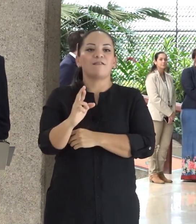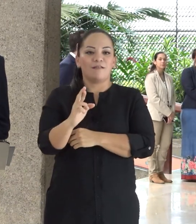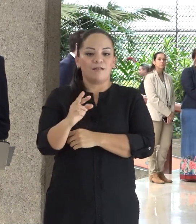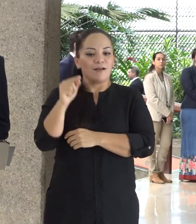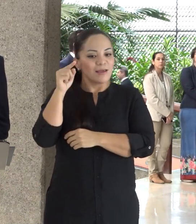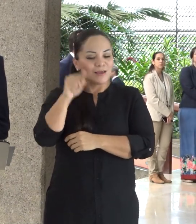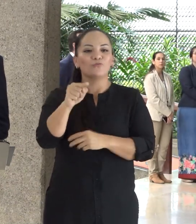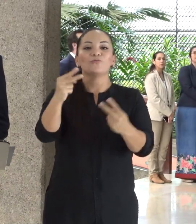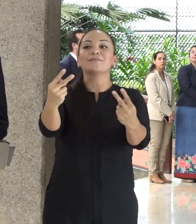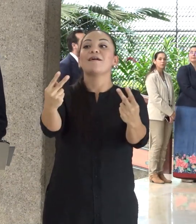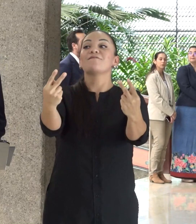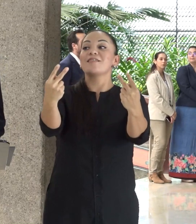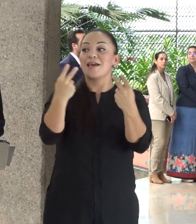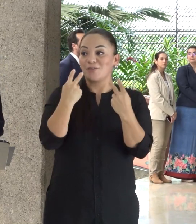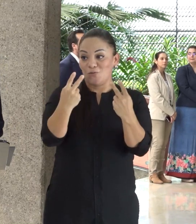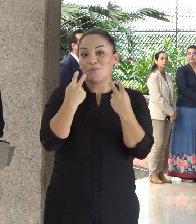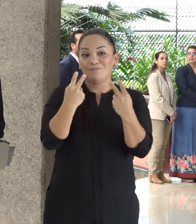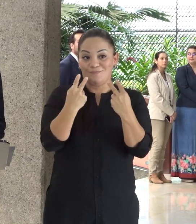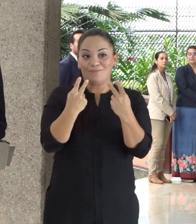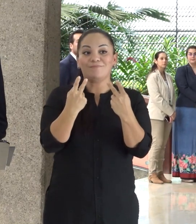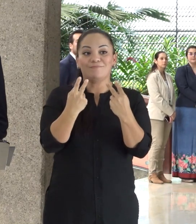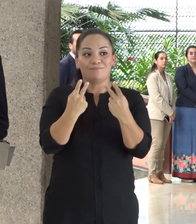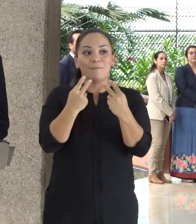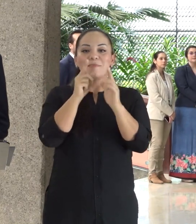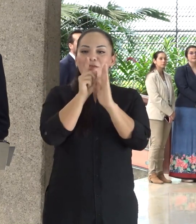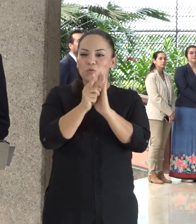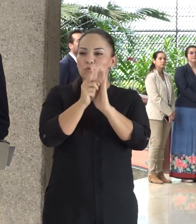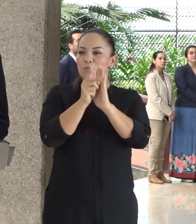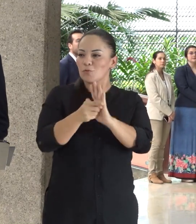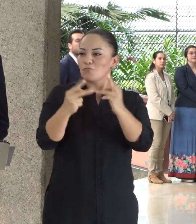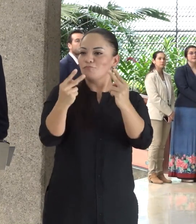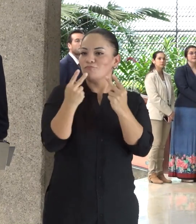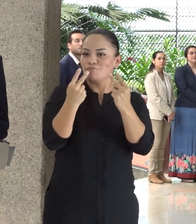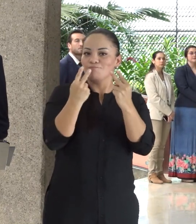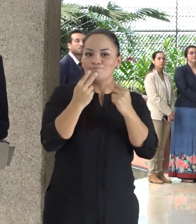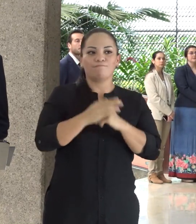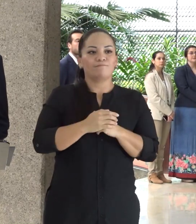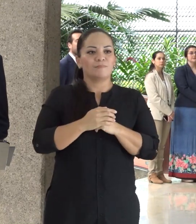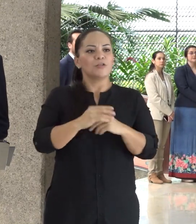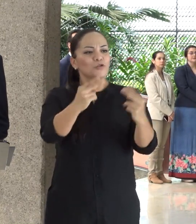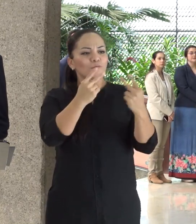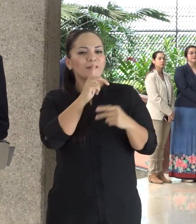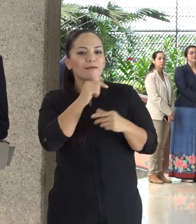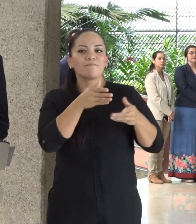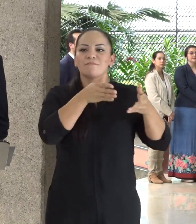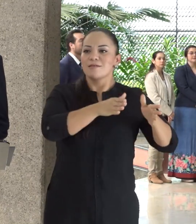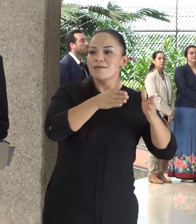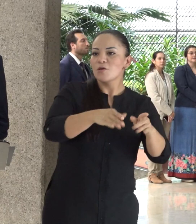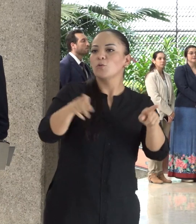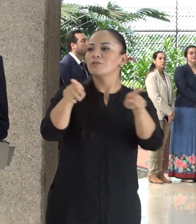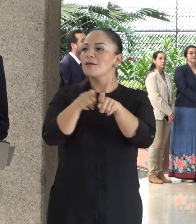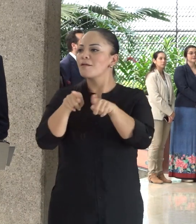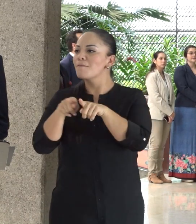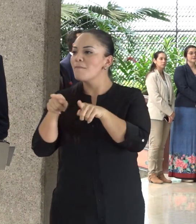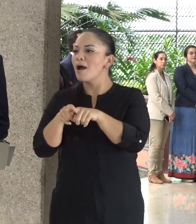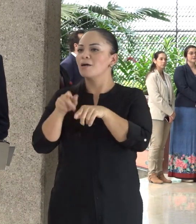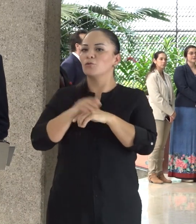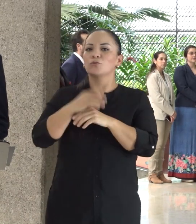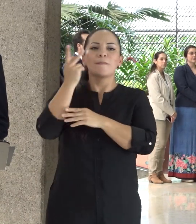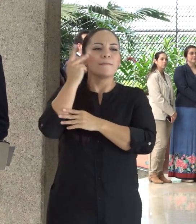está viendo a cada minuto. Nuestros hijos, hermanos, padres,